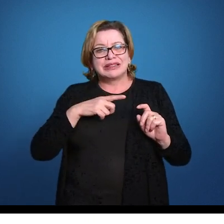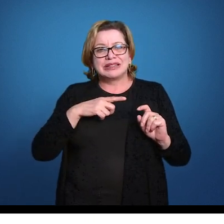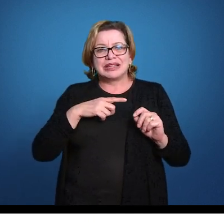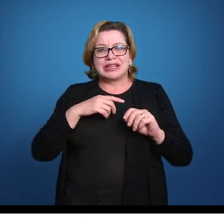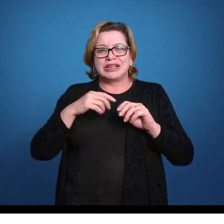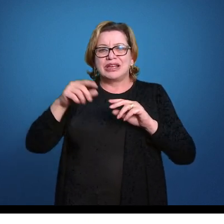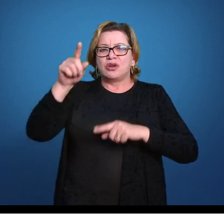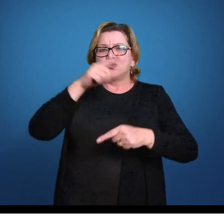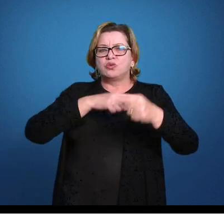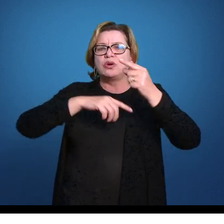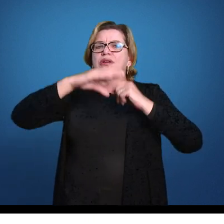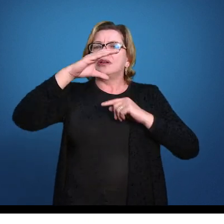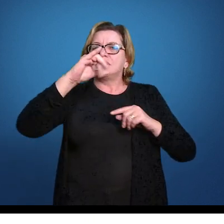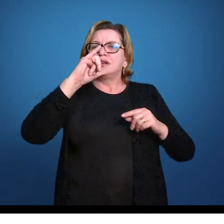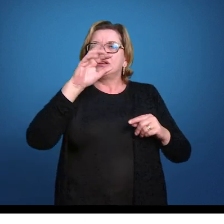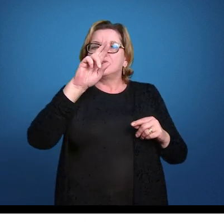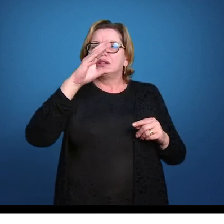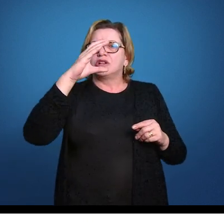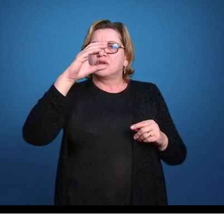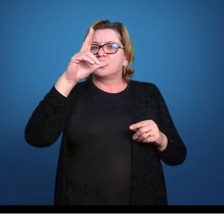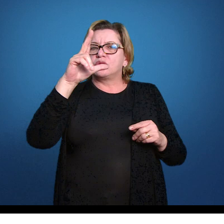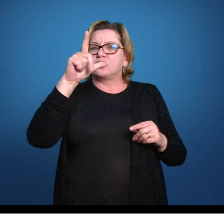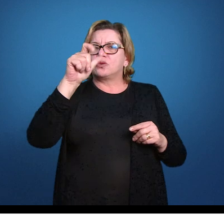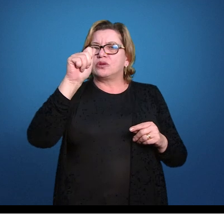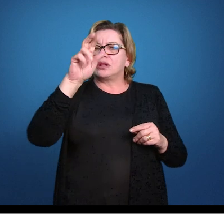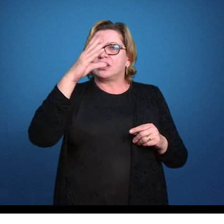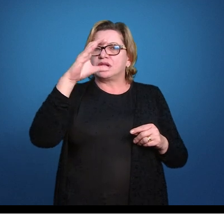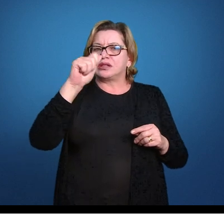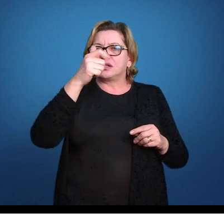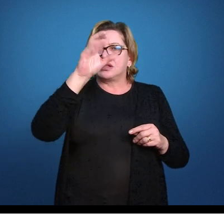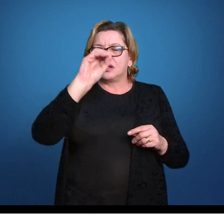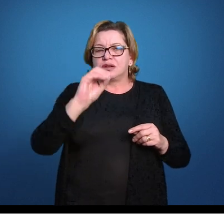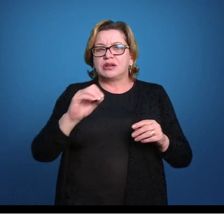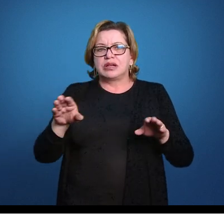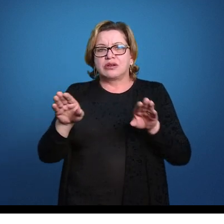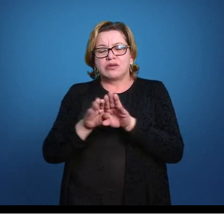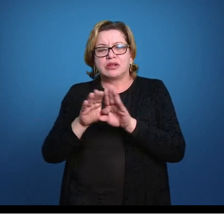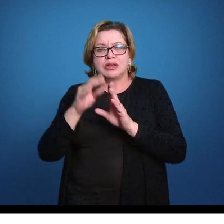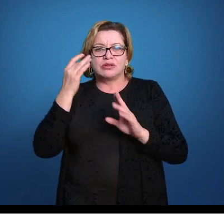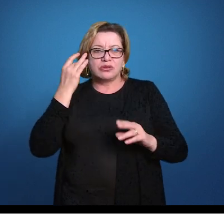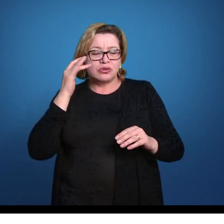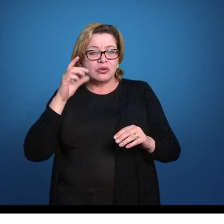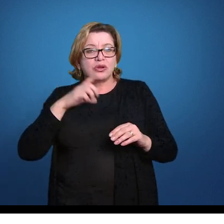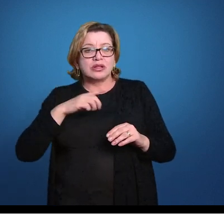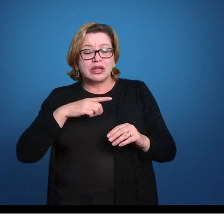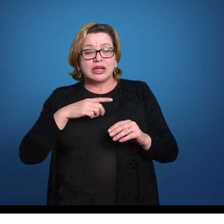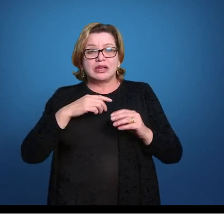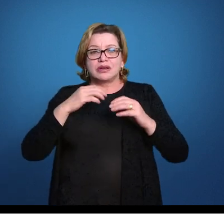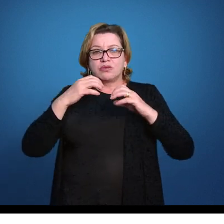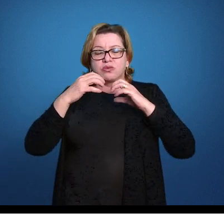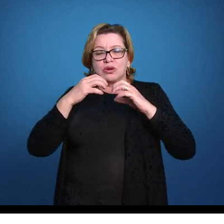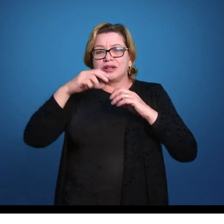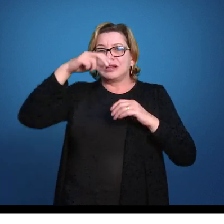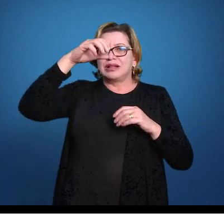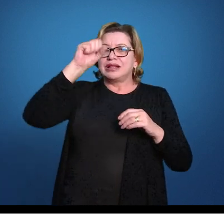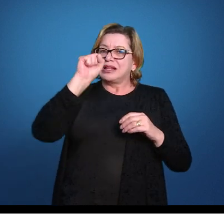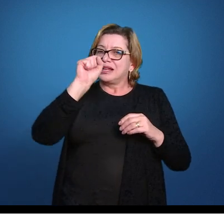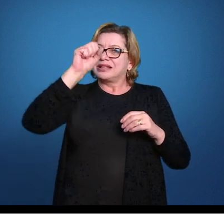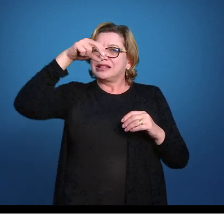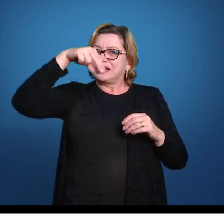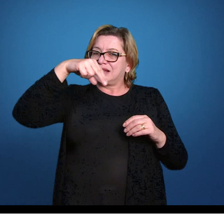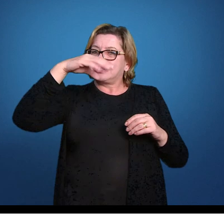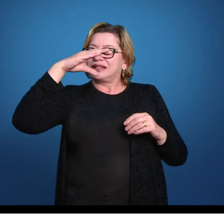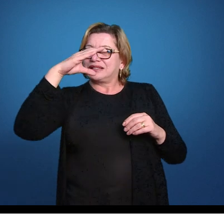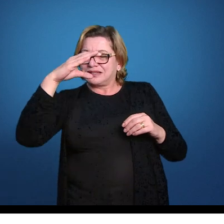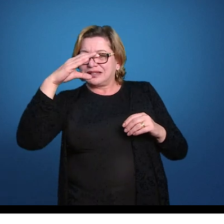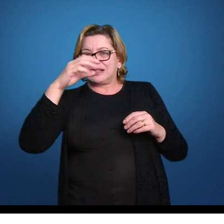circulatório. E aqui em azul a gente representa o sistema nervoso, o sistema nervoso central, aqui geralmente próximo à